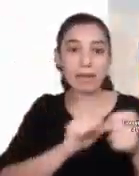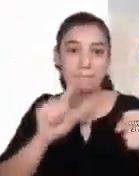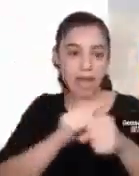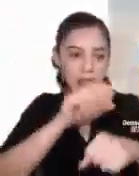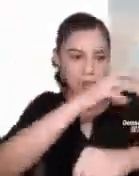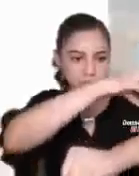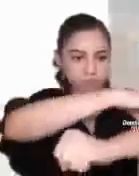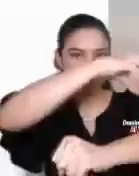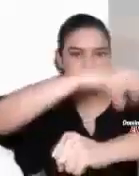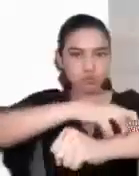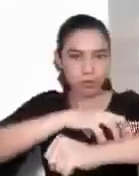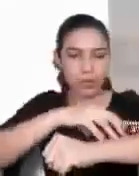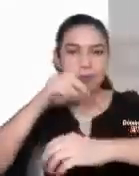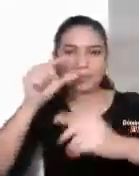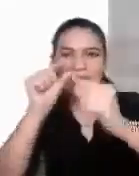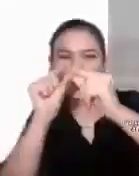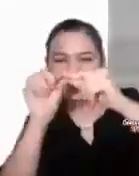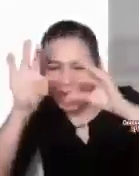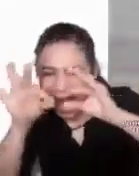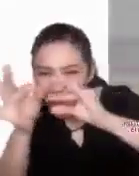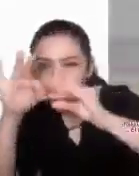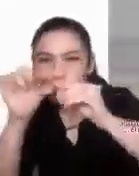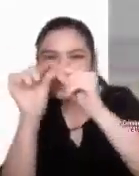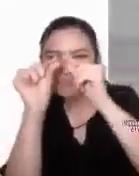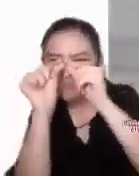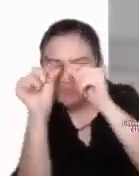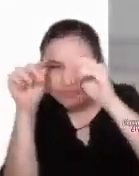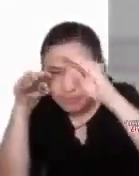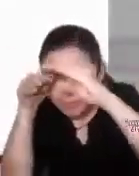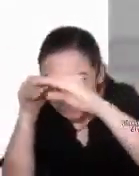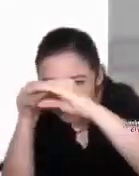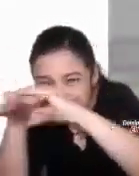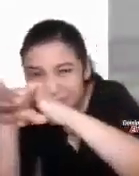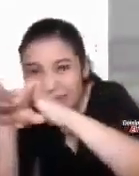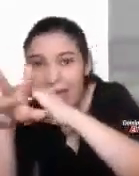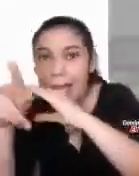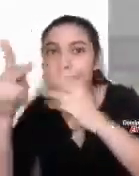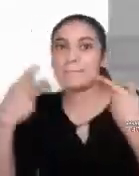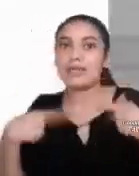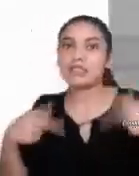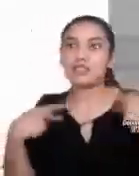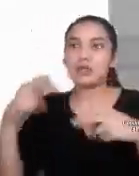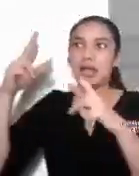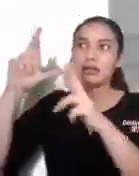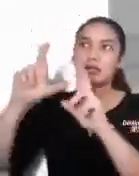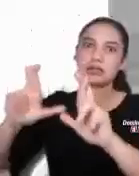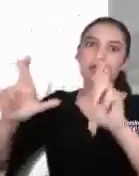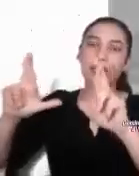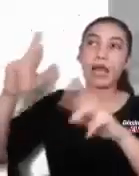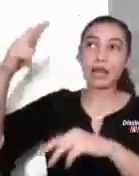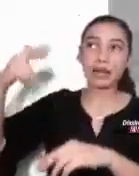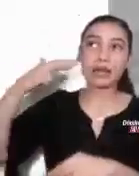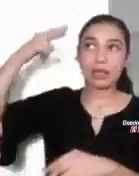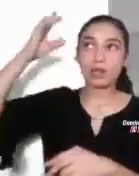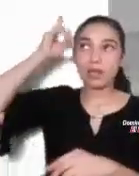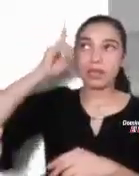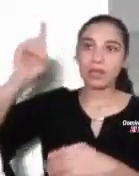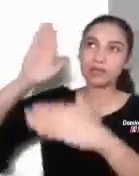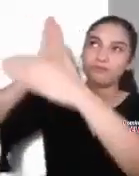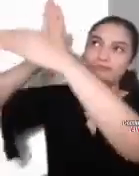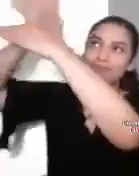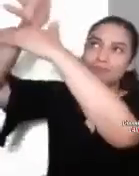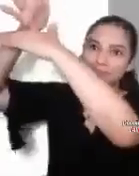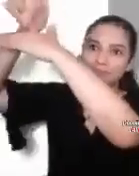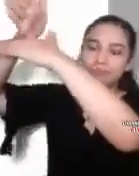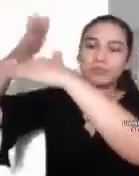de una buja que a un rico entrar en el reino de Dios. Ellos se asombraron todavía más y comentaban entre